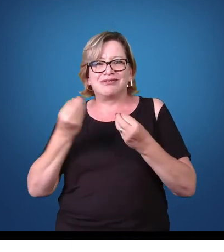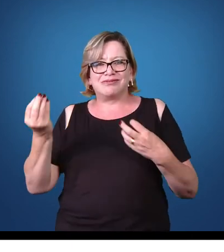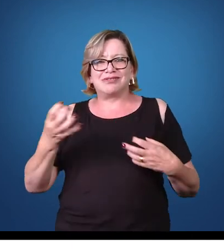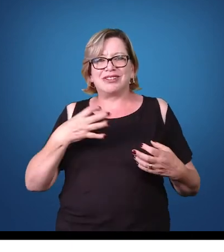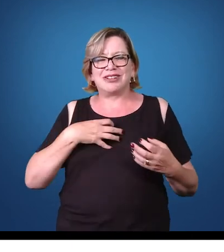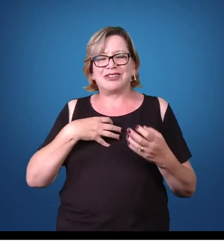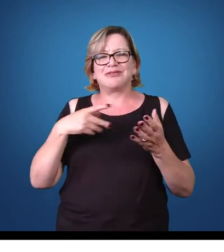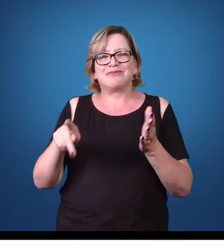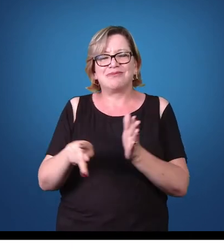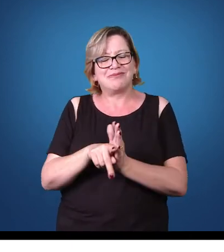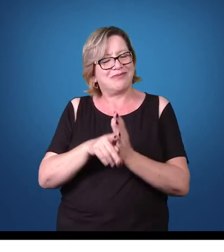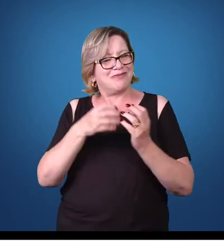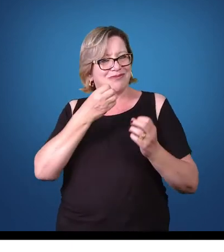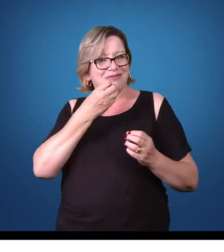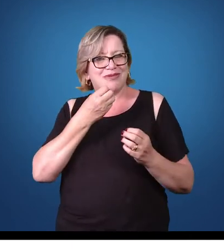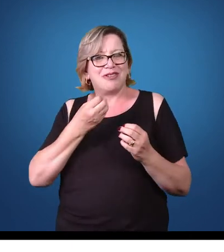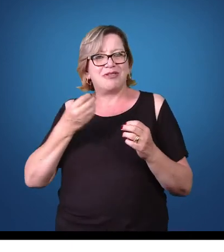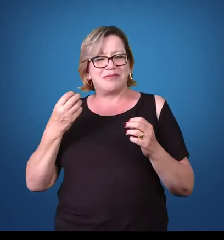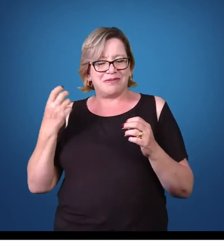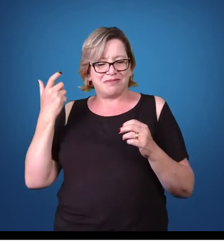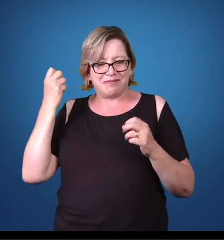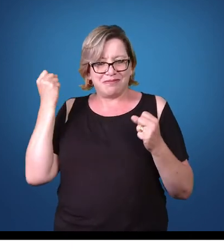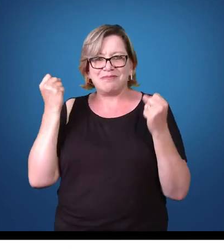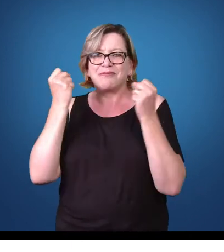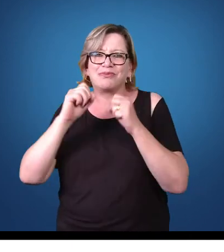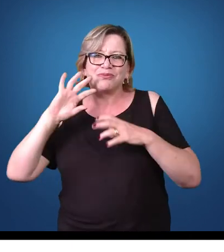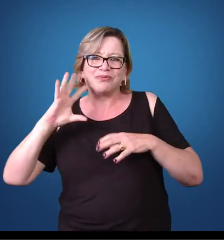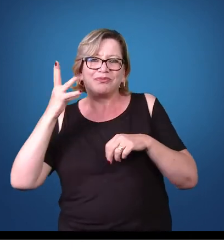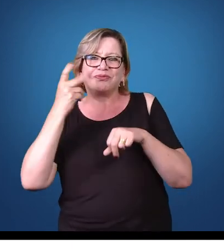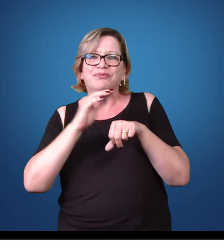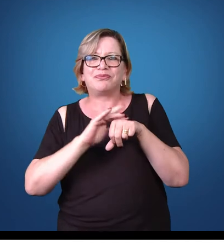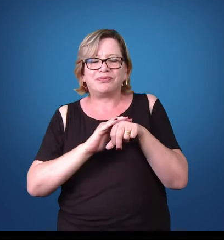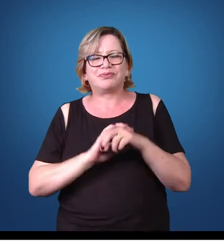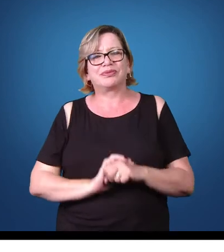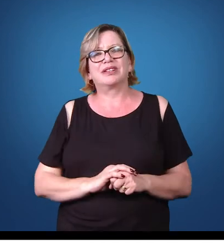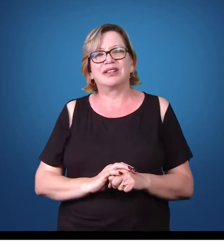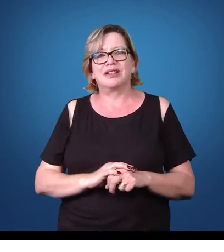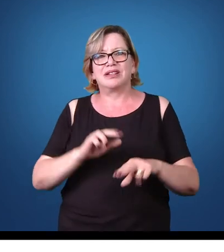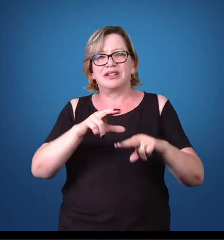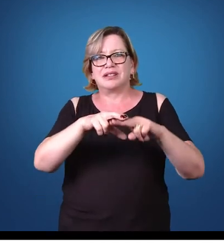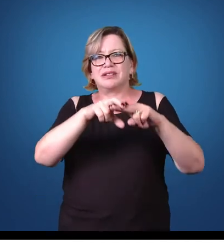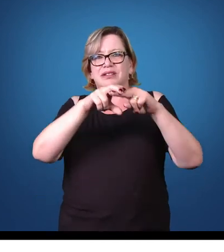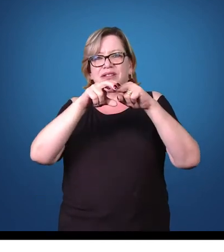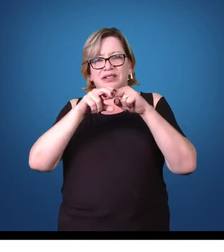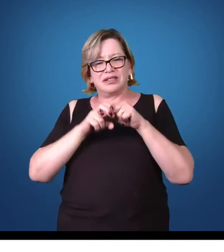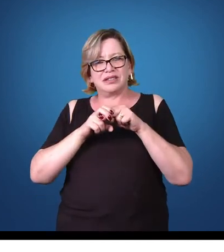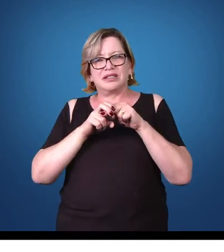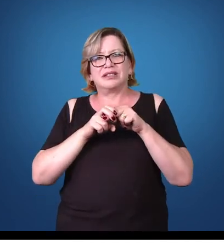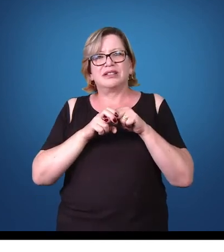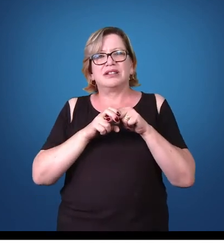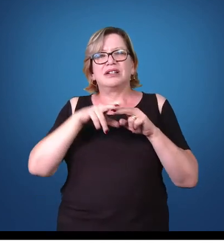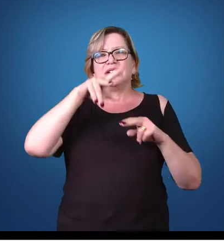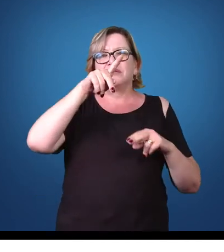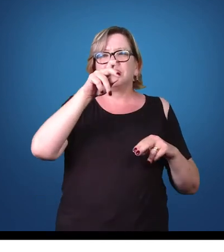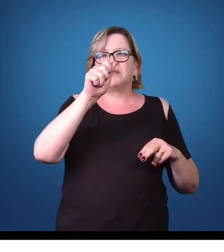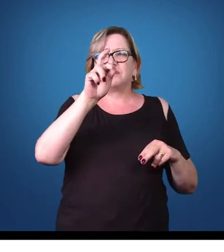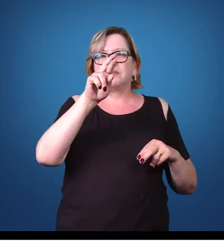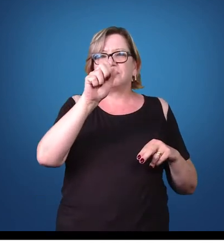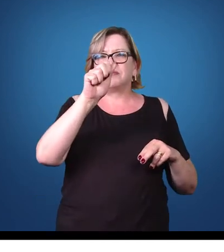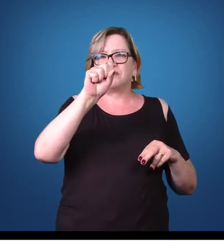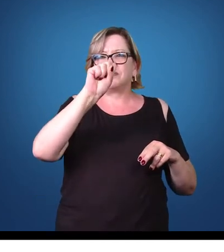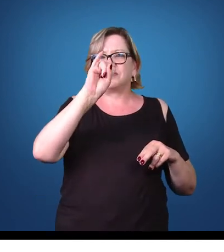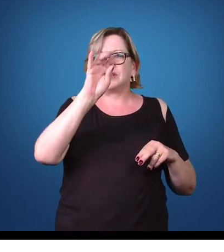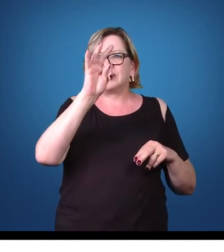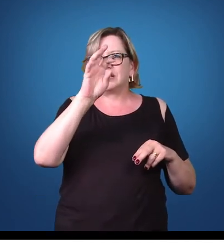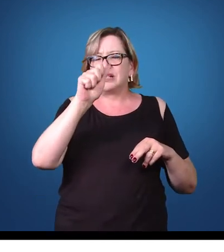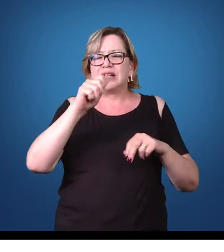adequadas para ele poder infectar esse hospedeiro. Por conta disso, os parasitas desenvolveram